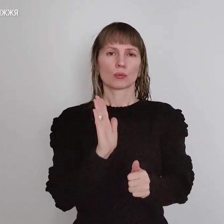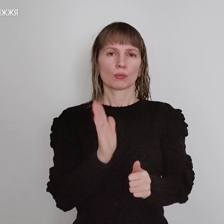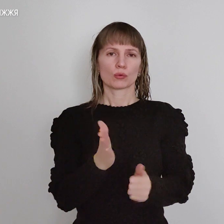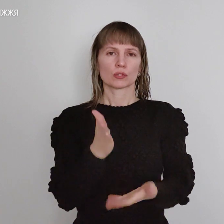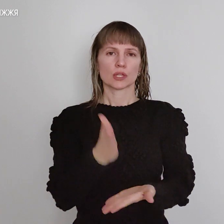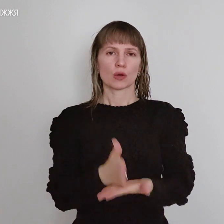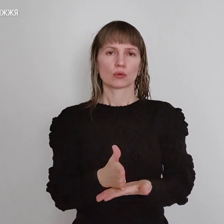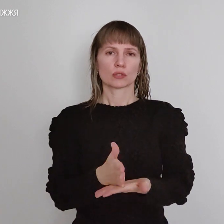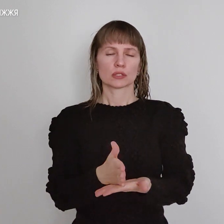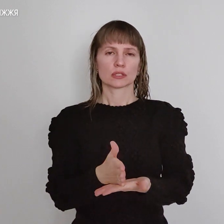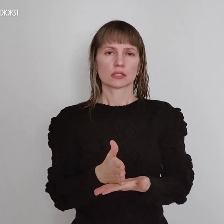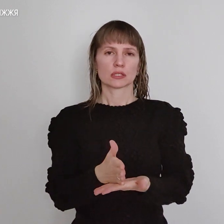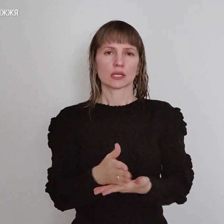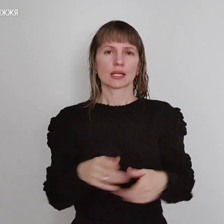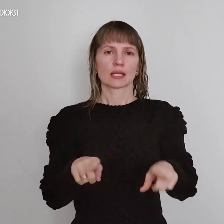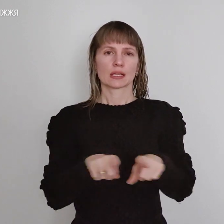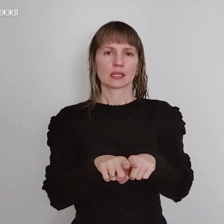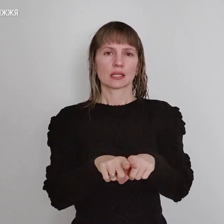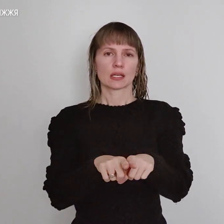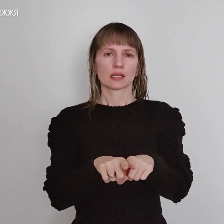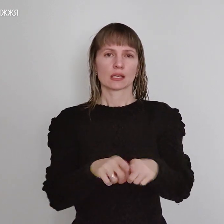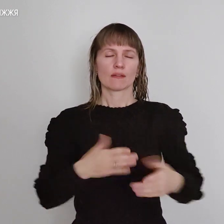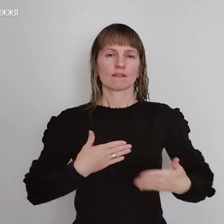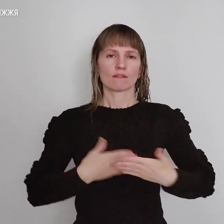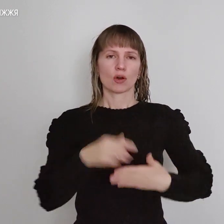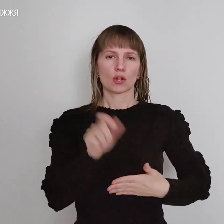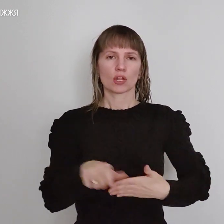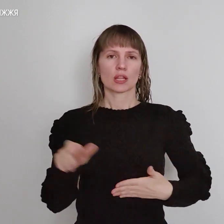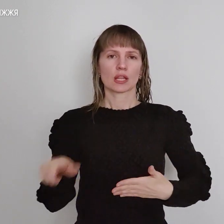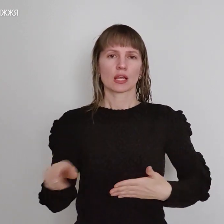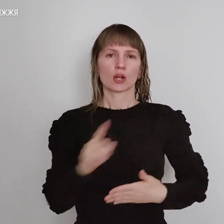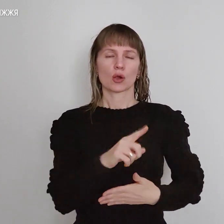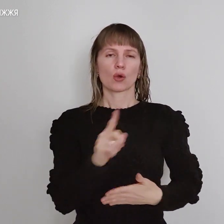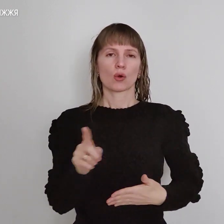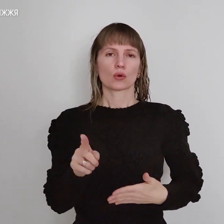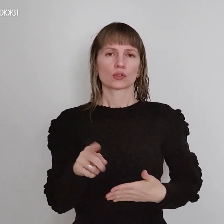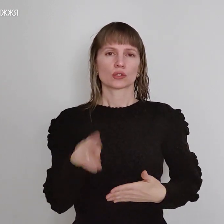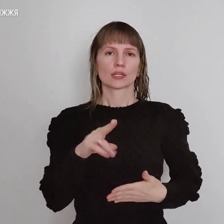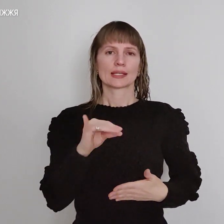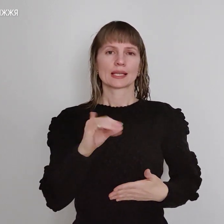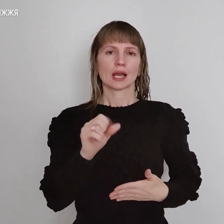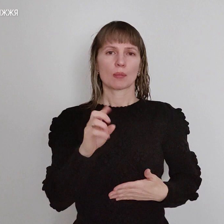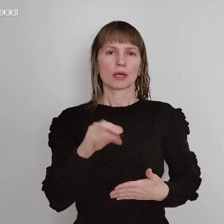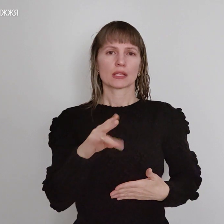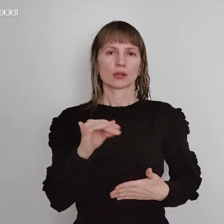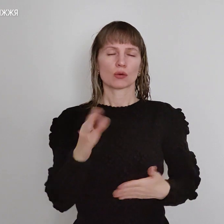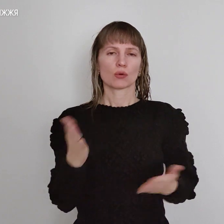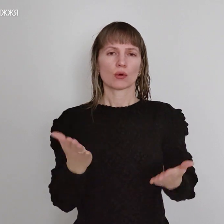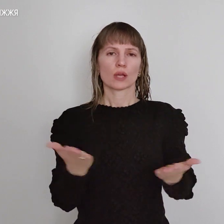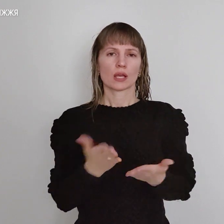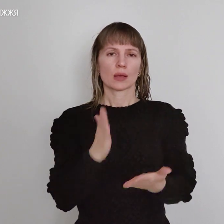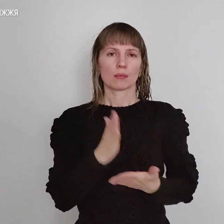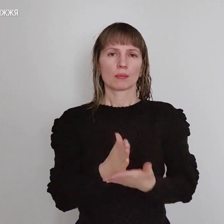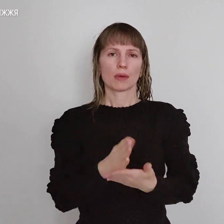такі волонтери. Кожного діабетику, який має інцелінно